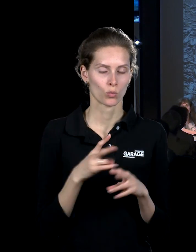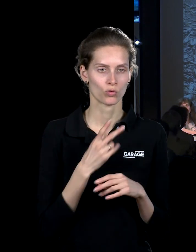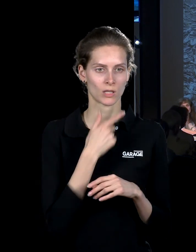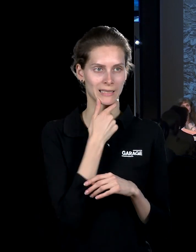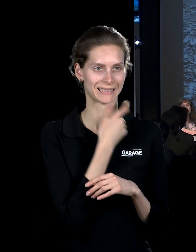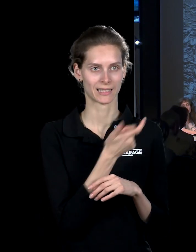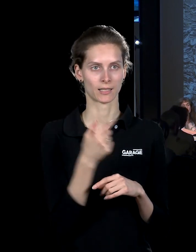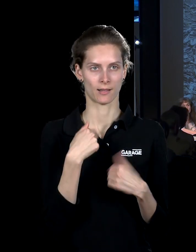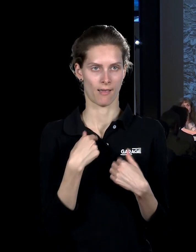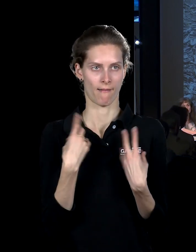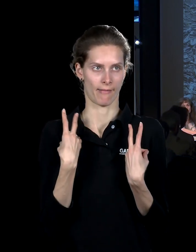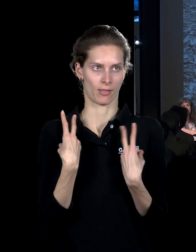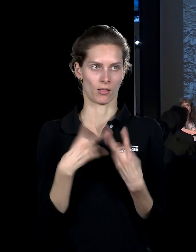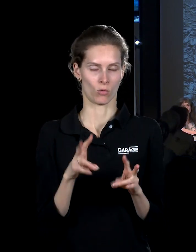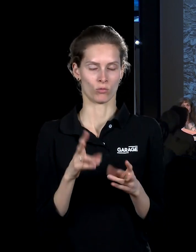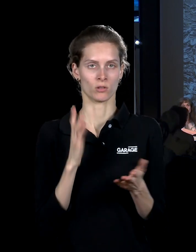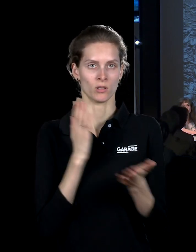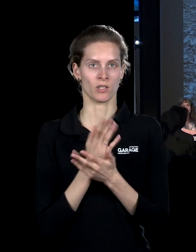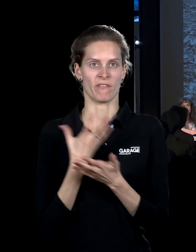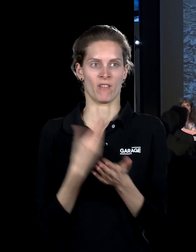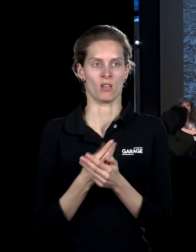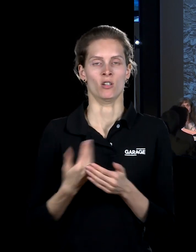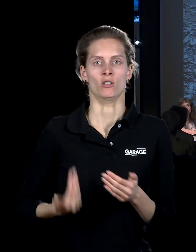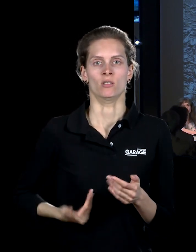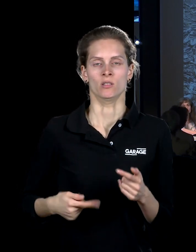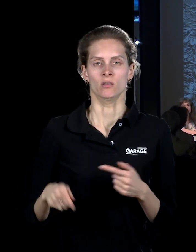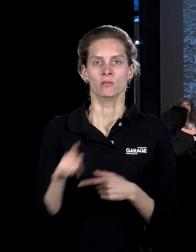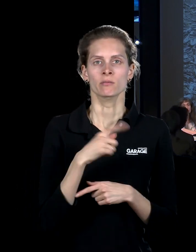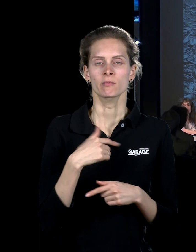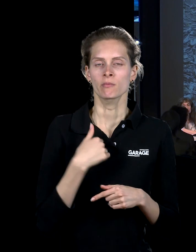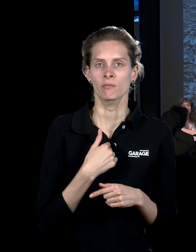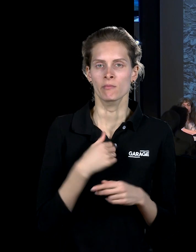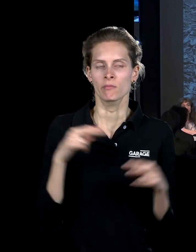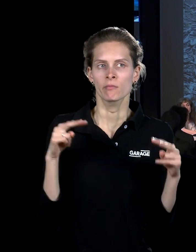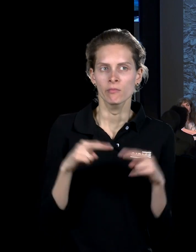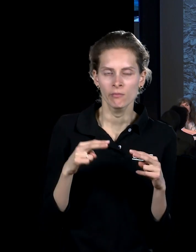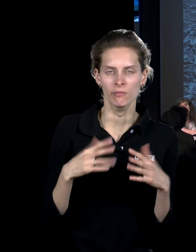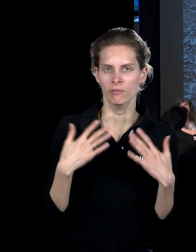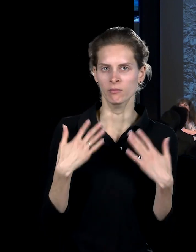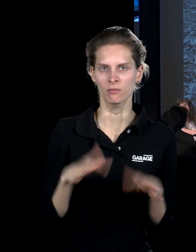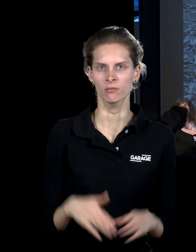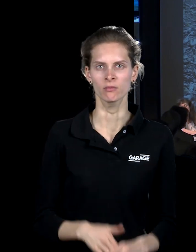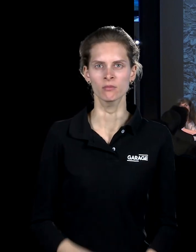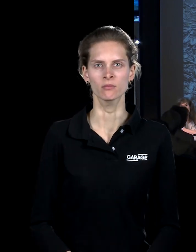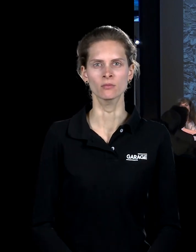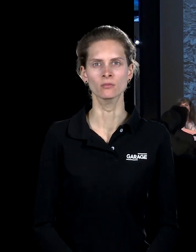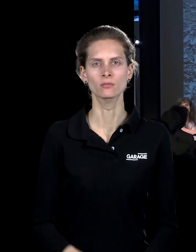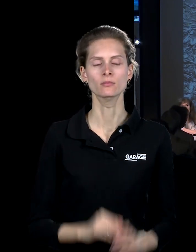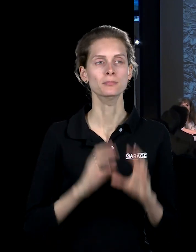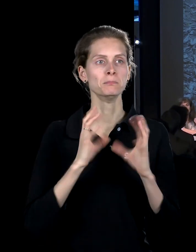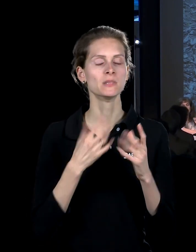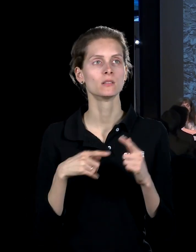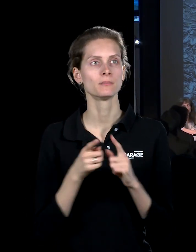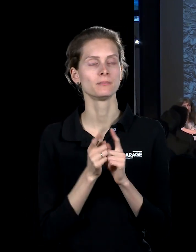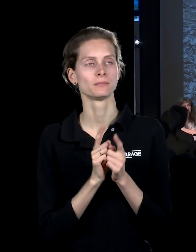нуждается в тебе, существует своей жизнью, мир, где ты можешь быть свидетелем, мир, который меняет себя, когда ты там оказался, вот